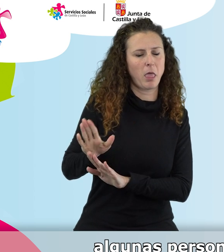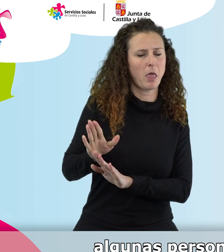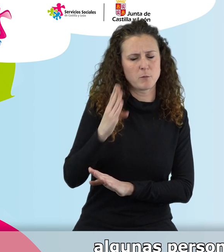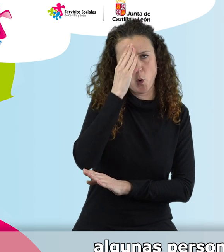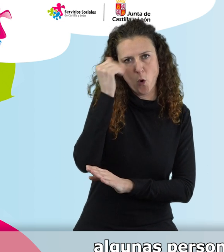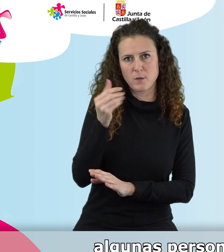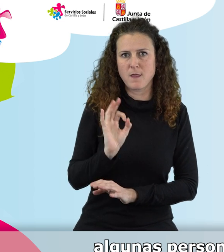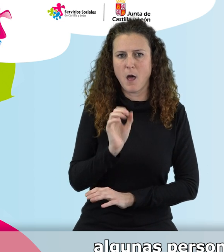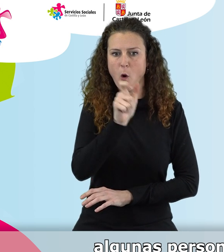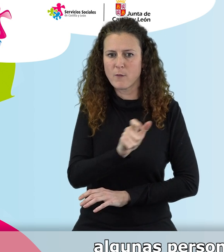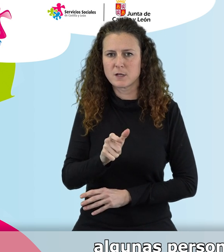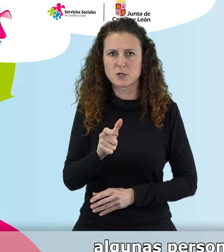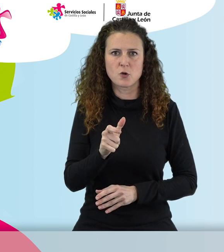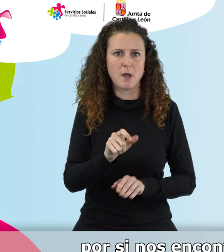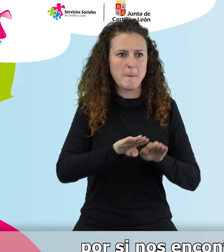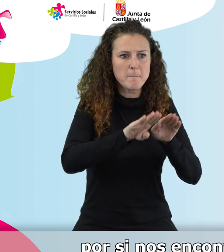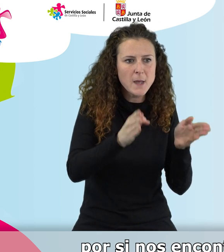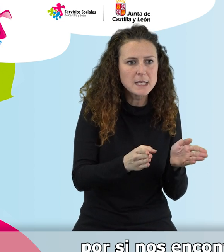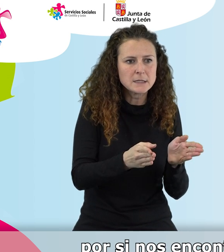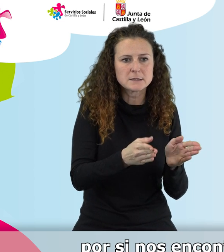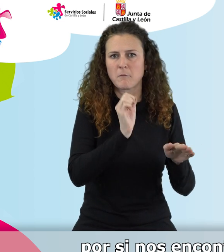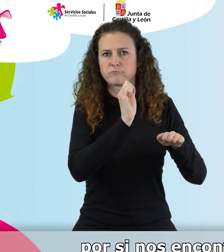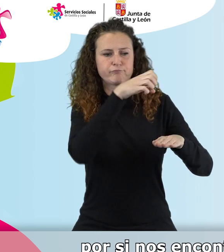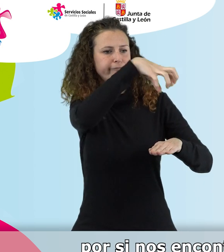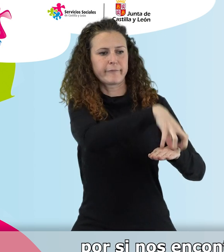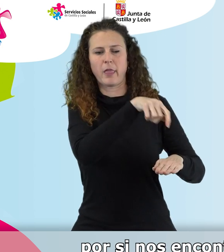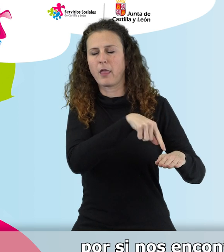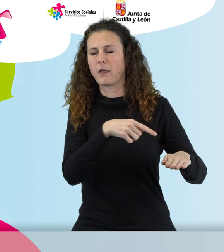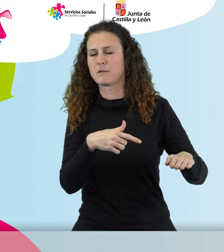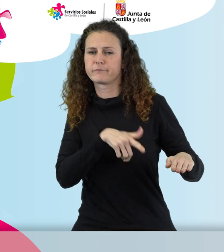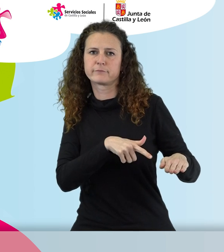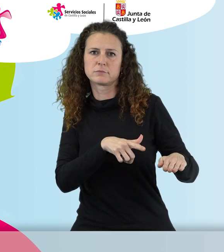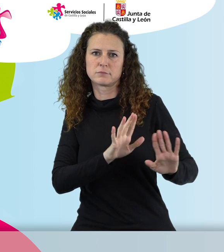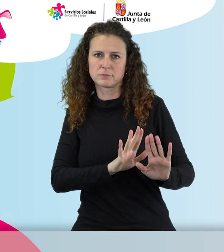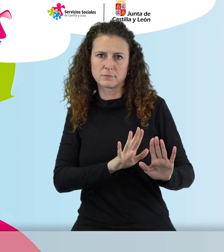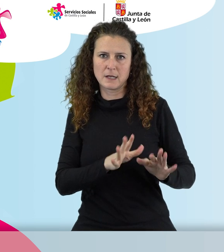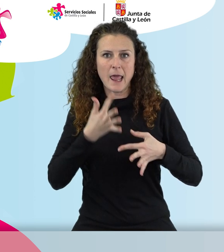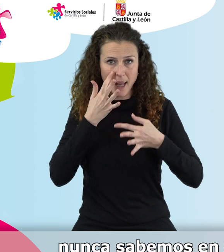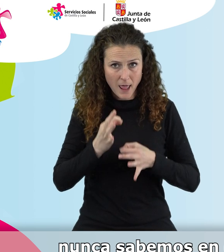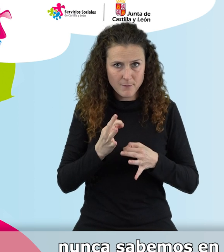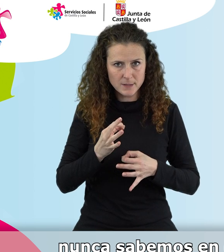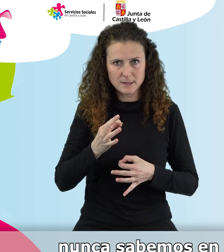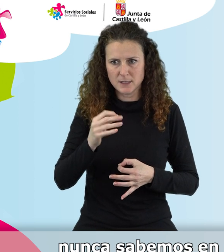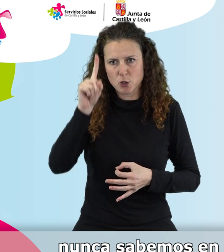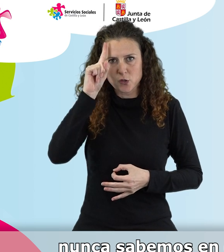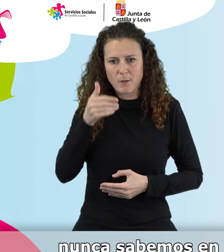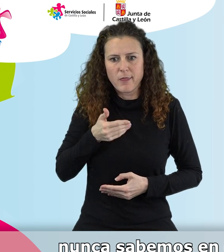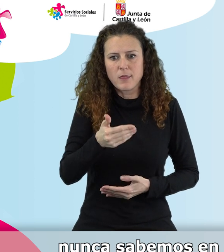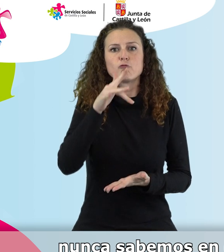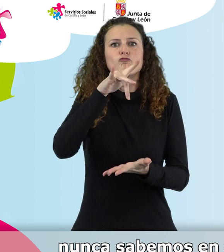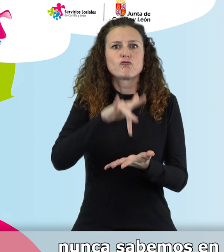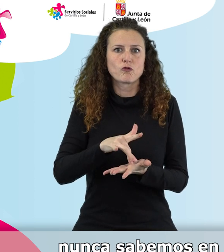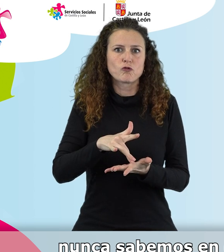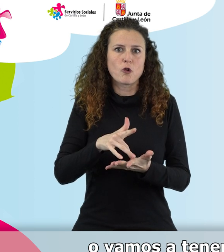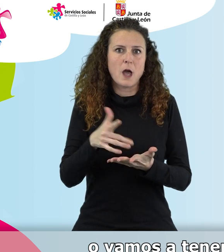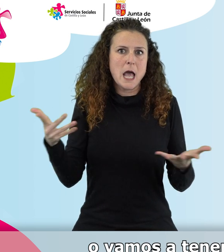algunas personas se hacen siempre en la mesilla, por si nos encontramos mal por la noche, etc. Pero es que realmente, Concha, nunca sabemos en qué momento vamos a